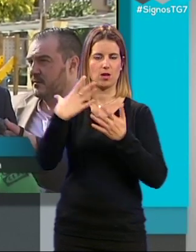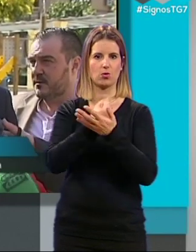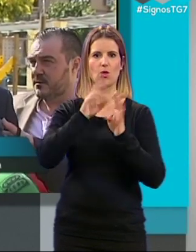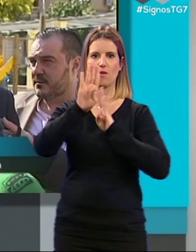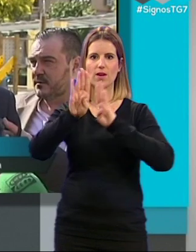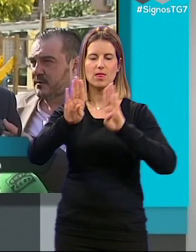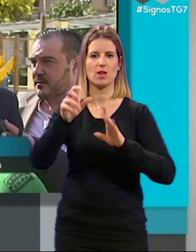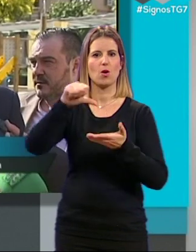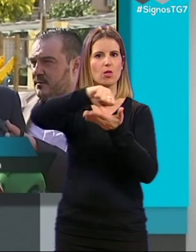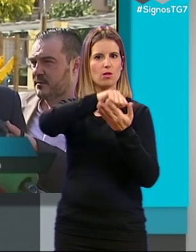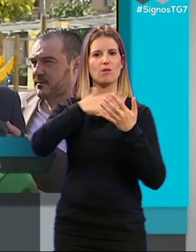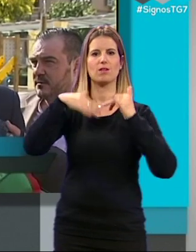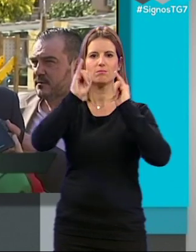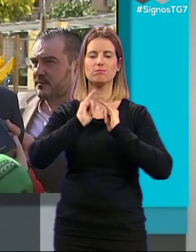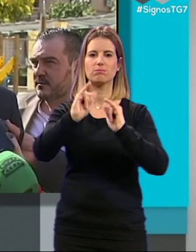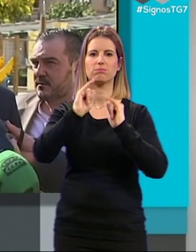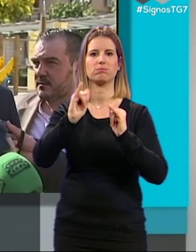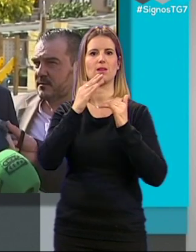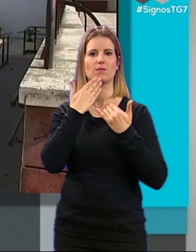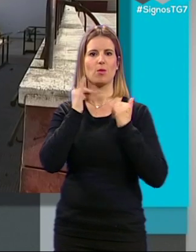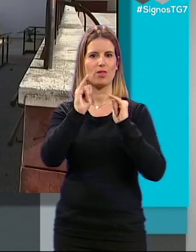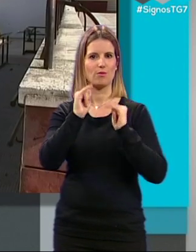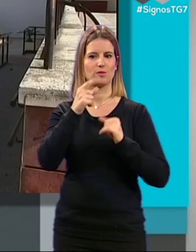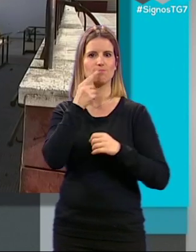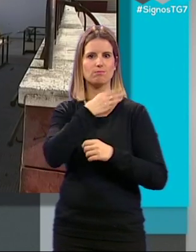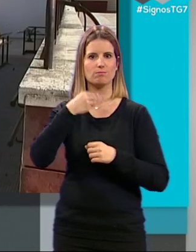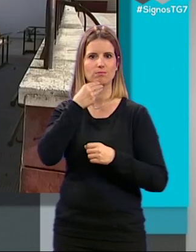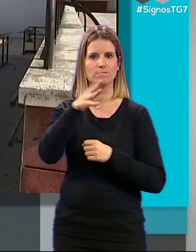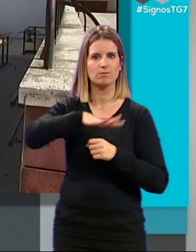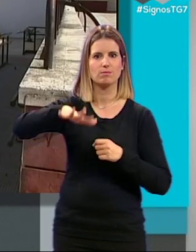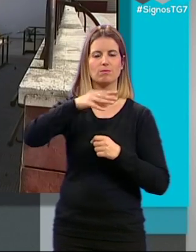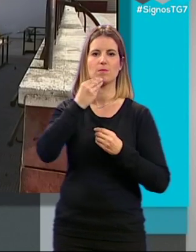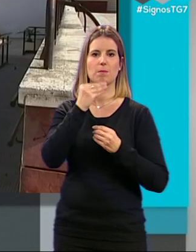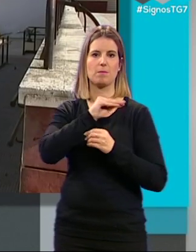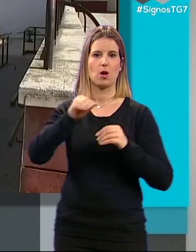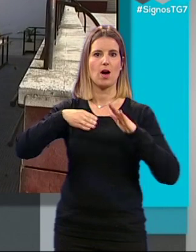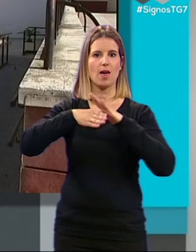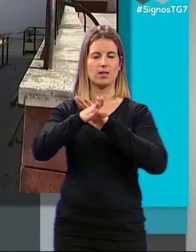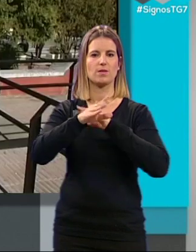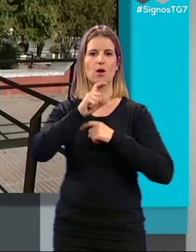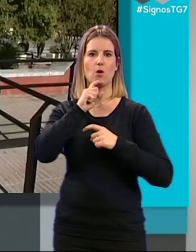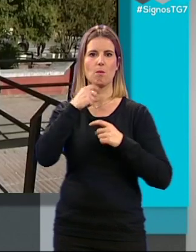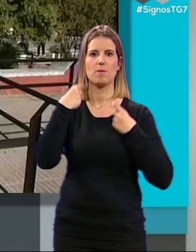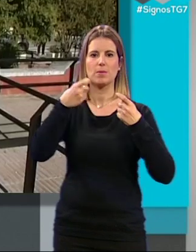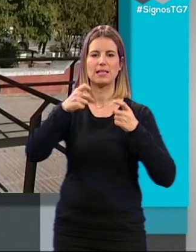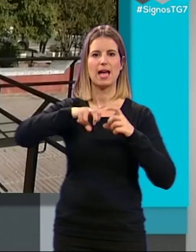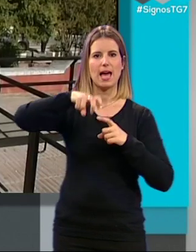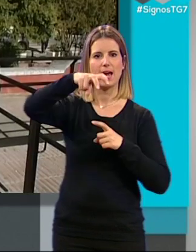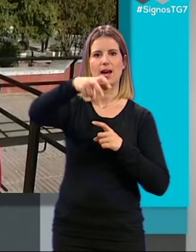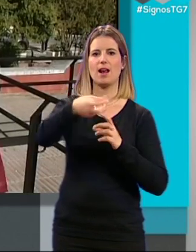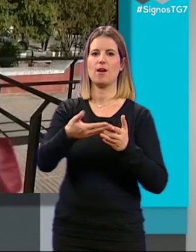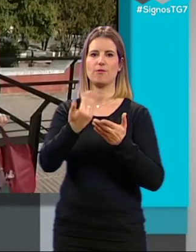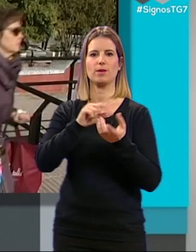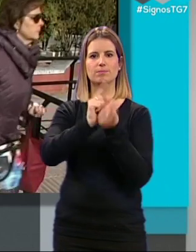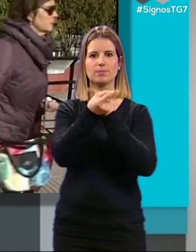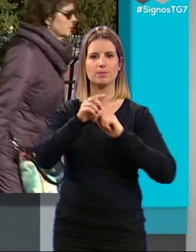ciudadanos granadinos que quieran pasear y disfrutar de esta magnífica plaza como ha quedado. La mejora de la accesibilidad se ha producido mediante la eliminación de escaleras y la adaptación de